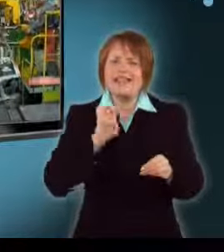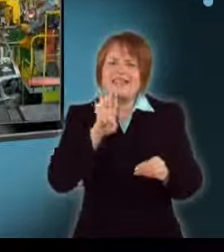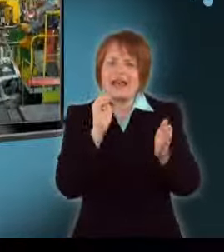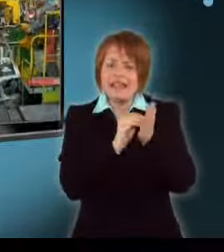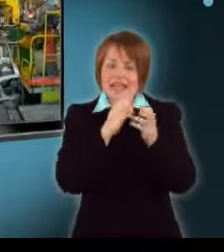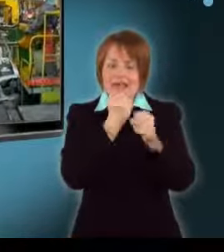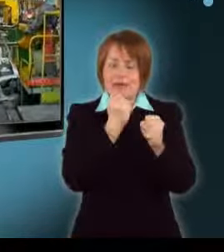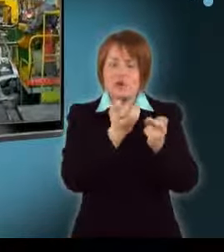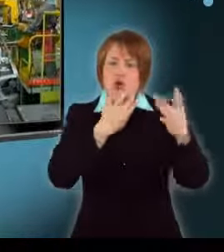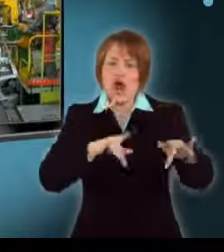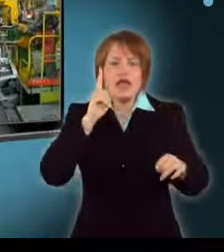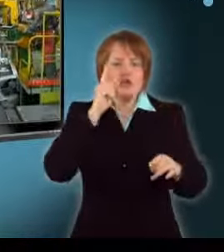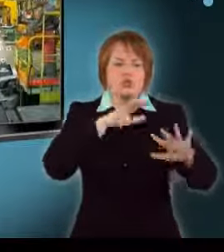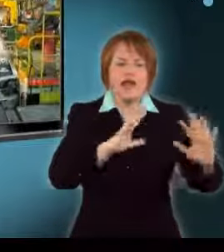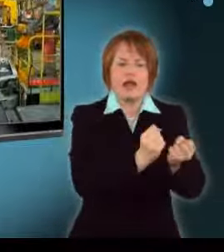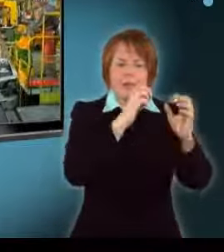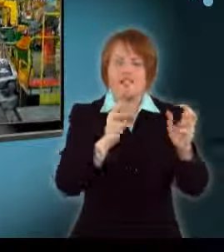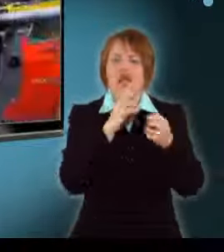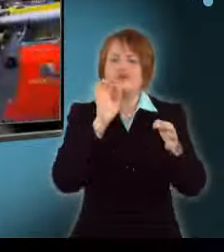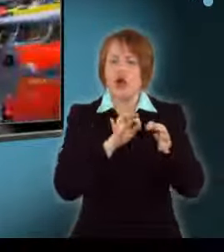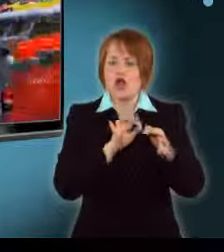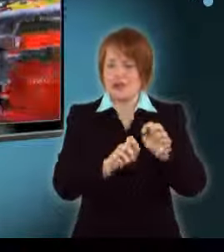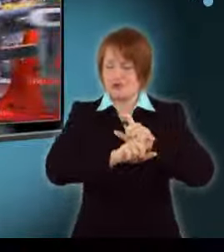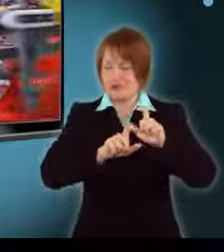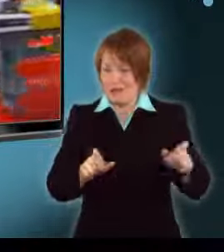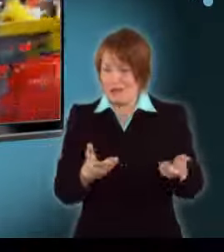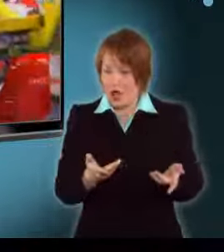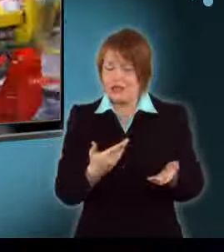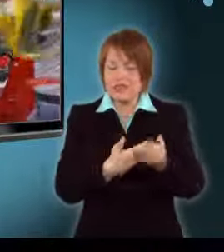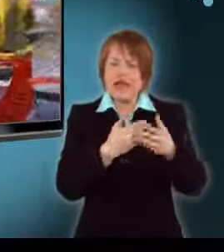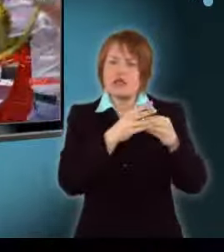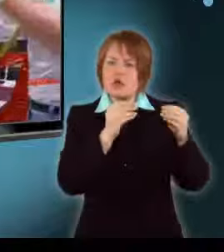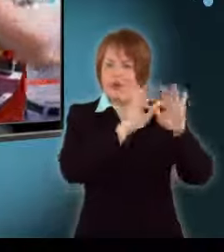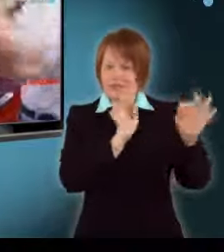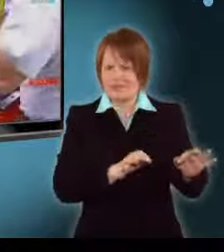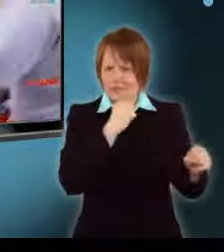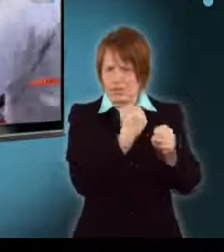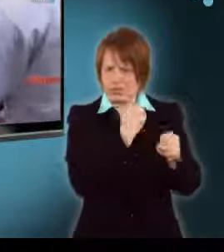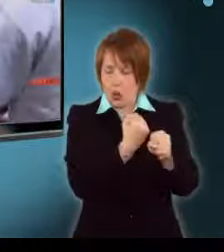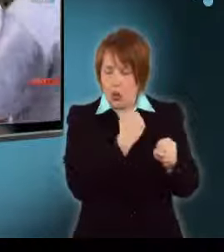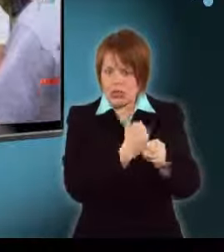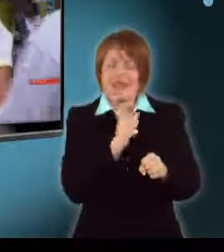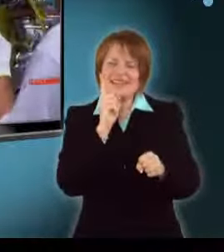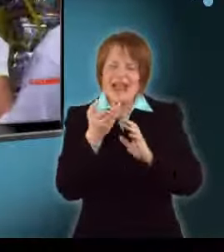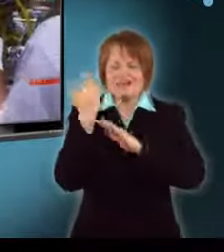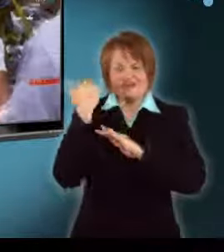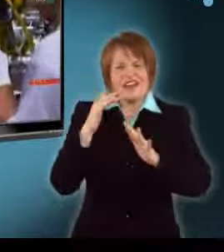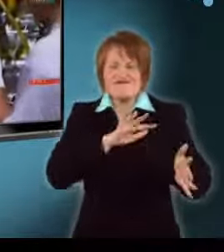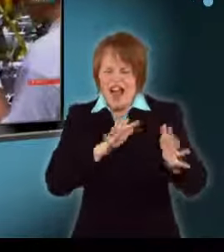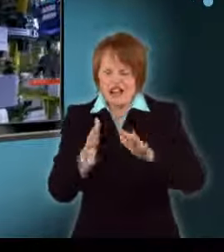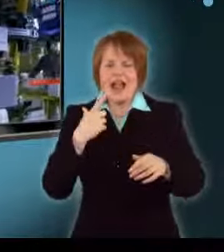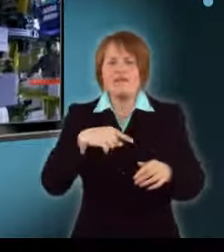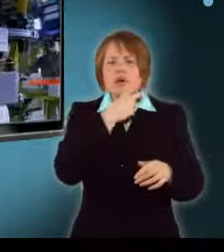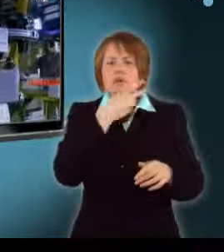munkahelyet mentettek meg most a takarékos németek. Ennyien dolgoznak a román üzemben, amelynek azért a válság nehezéből is kijutott.